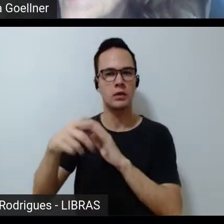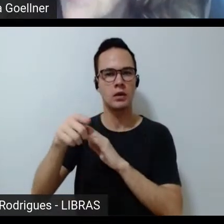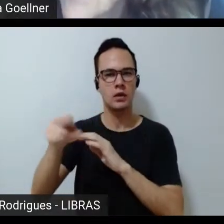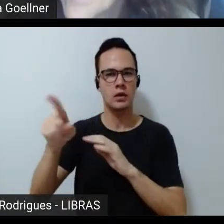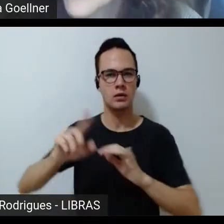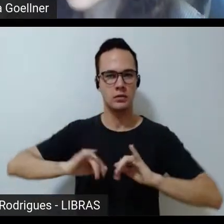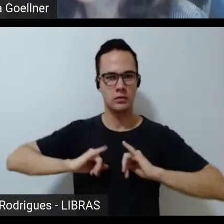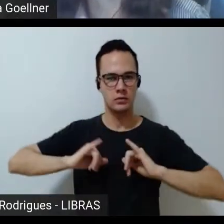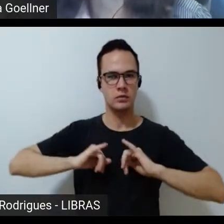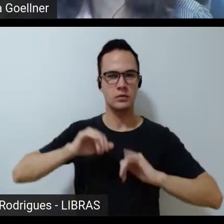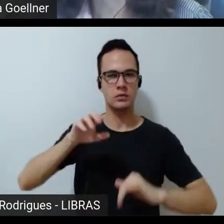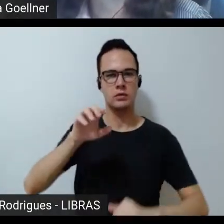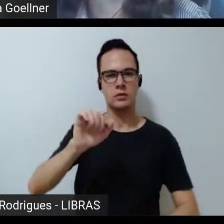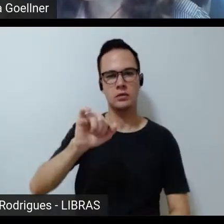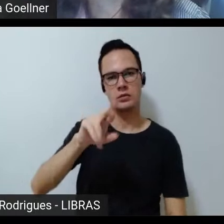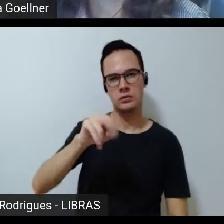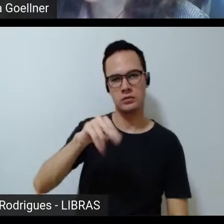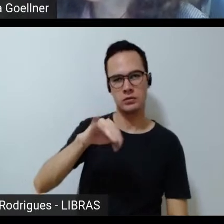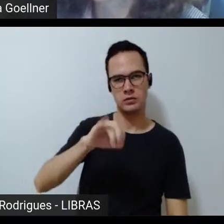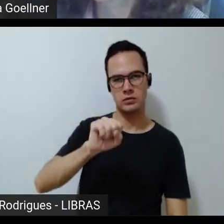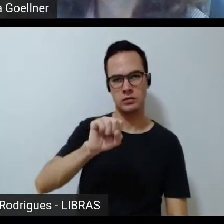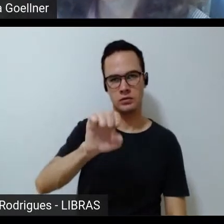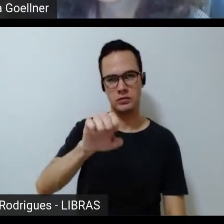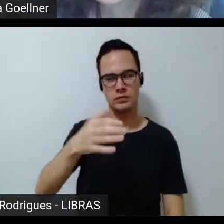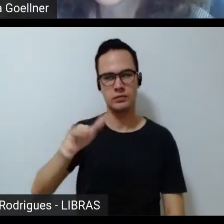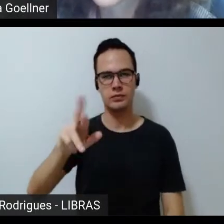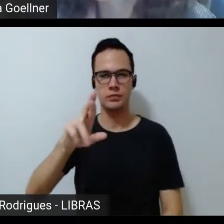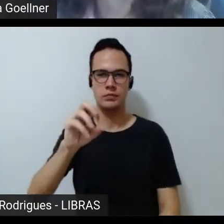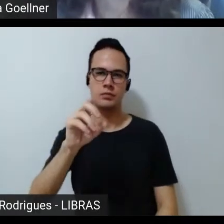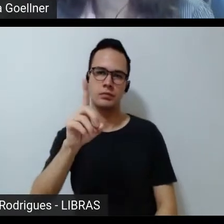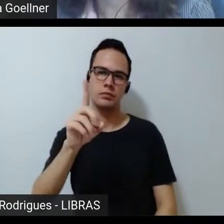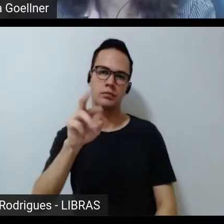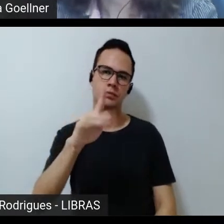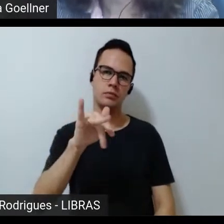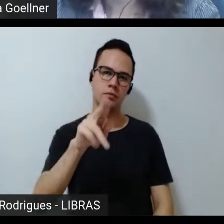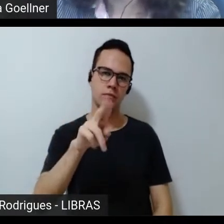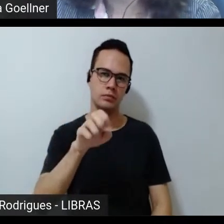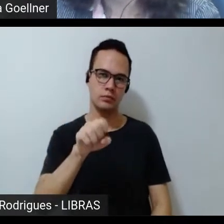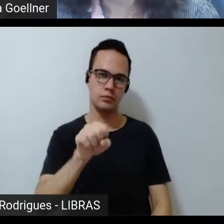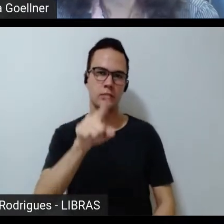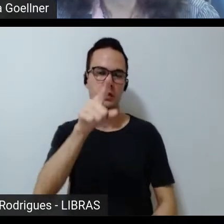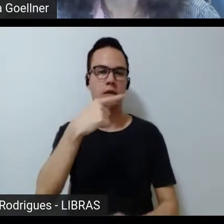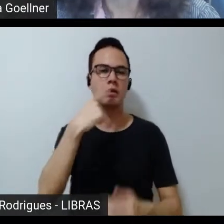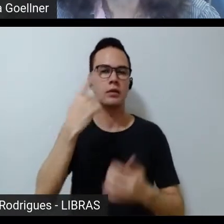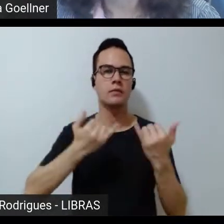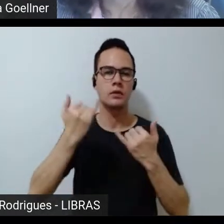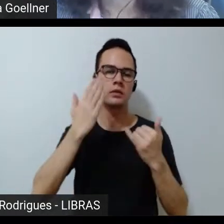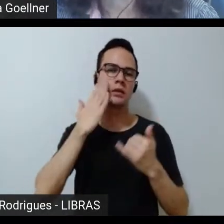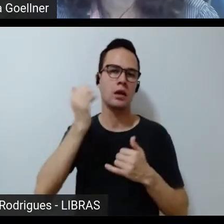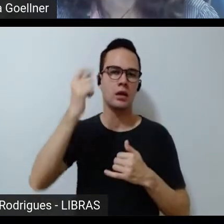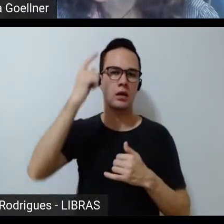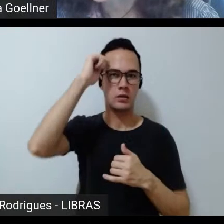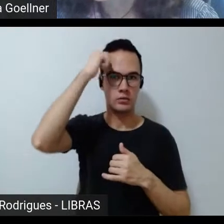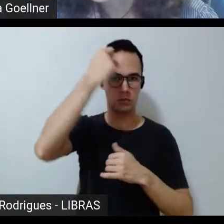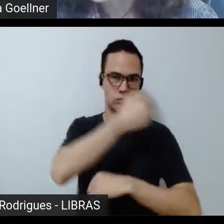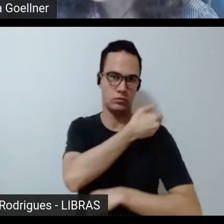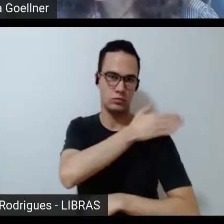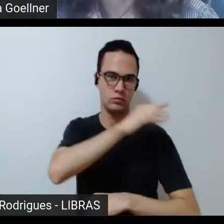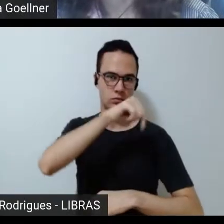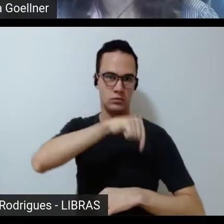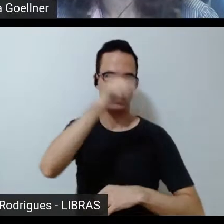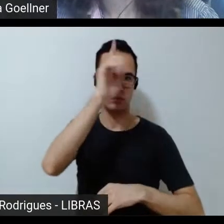Irenice Rodrigues, apesar de tamanha resistência, podem nos informar sobre racismo e a escalada do autoritarismo no Brasil?